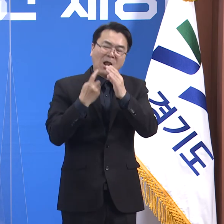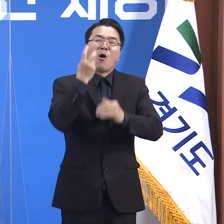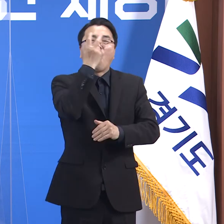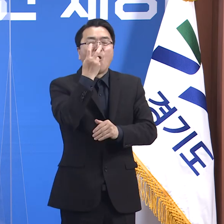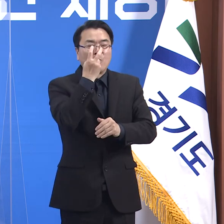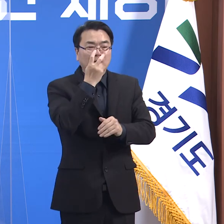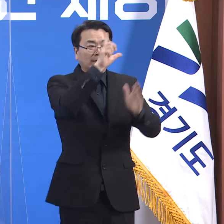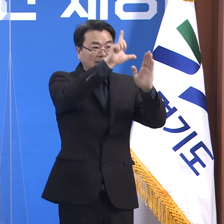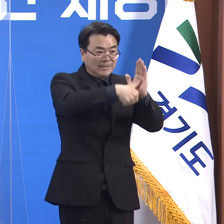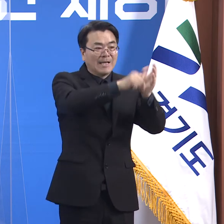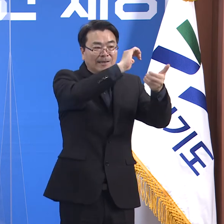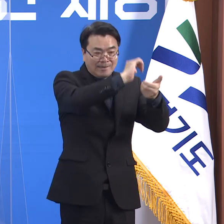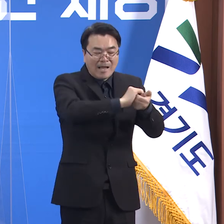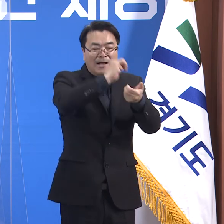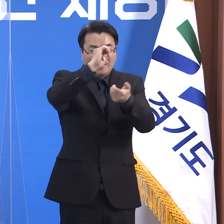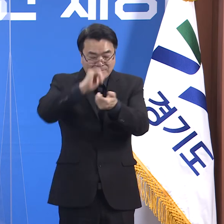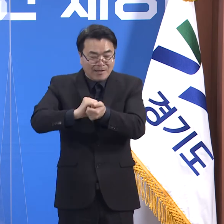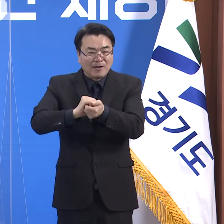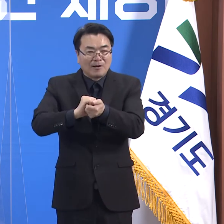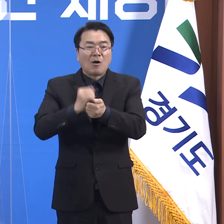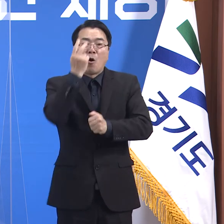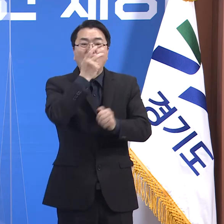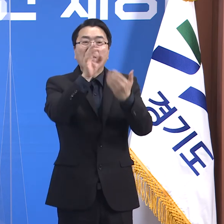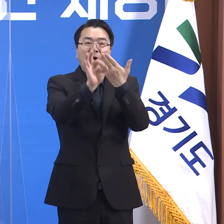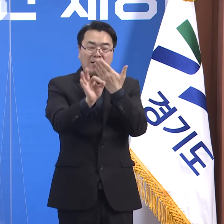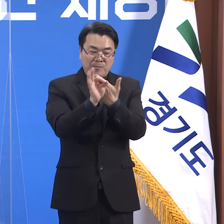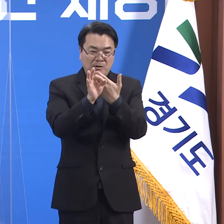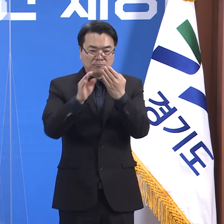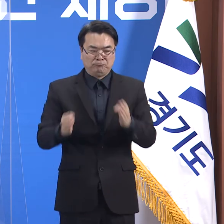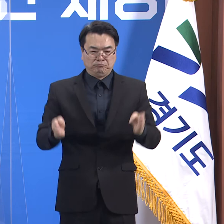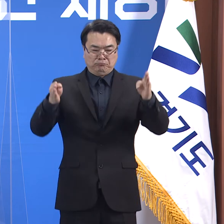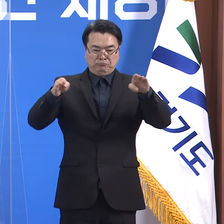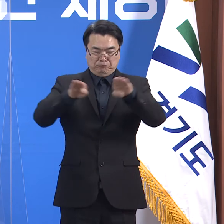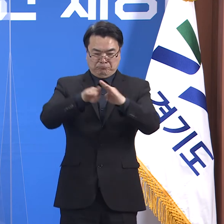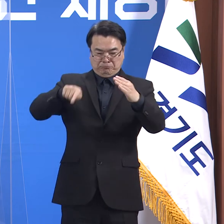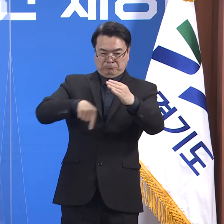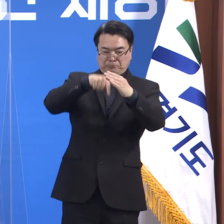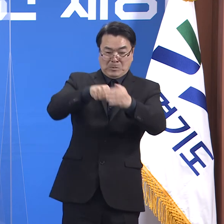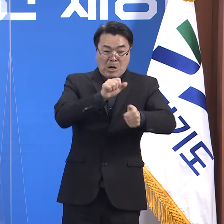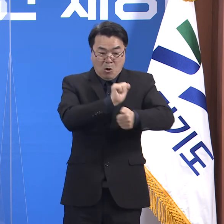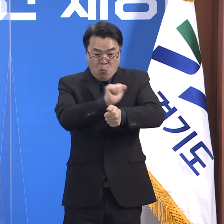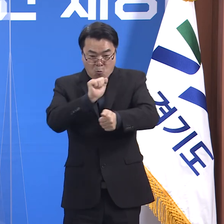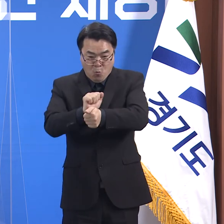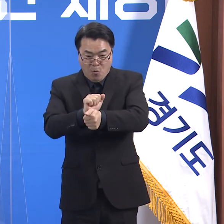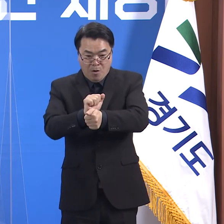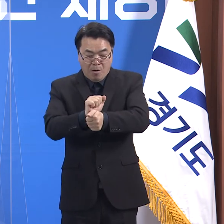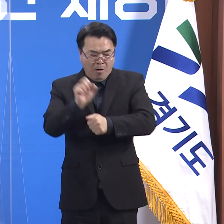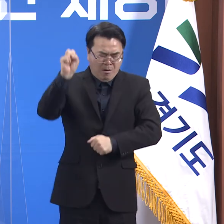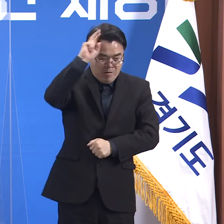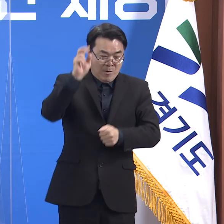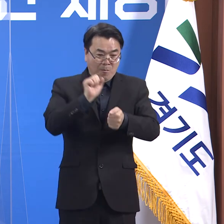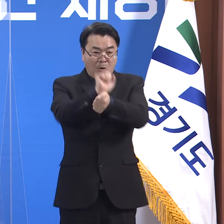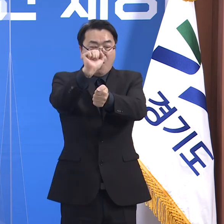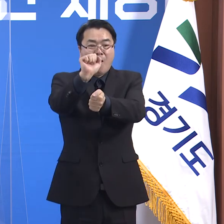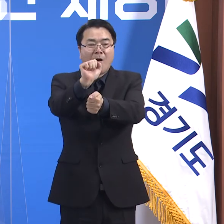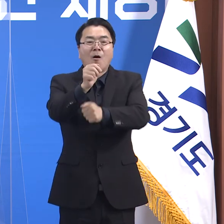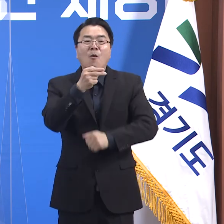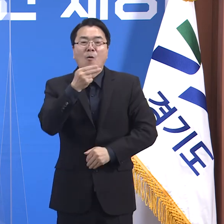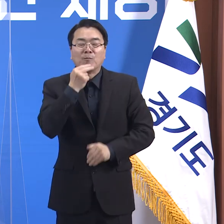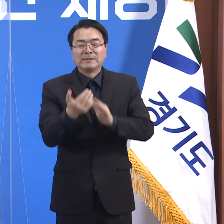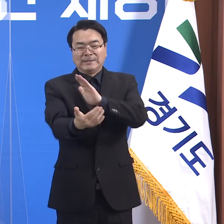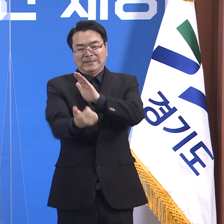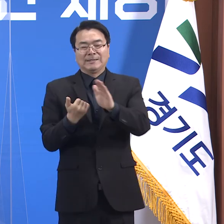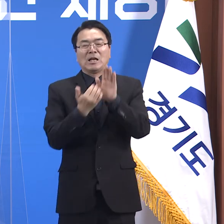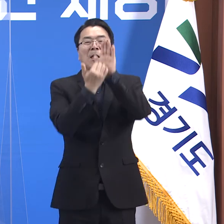주기적 선제 검사는 시설 내 감염 확산이 늦게 발견되지 않도록 기능합니다. 즉, 한 명의 사례가